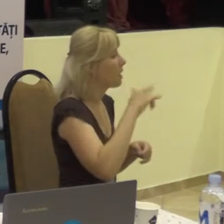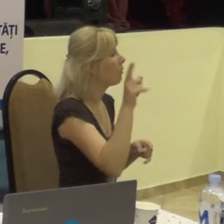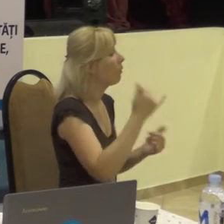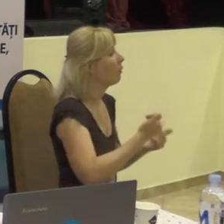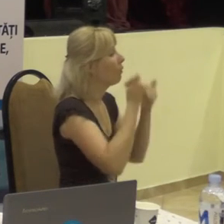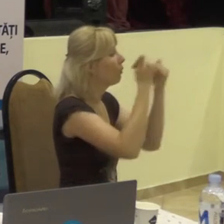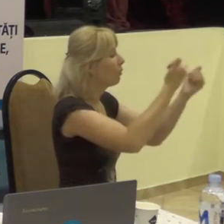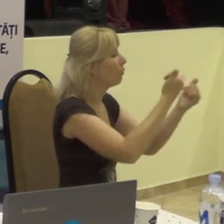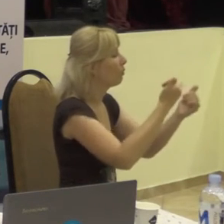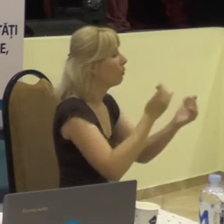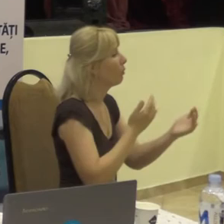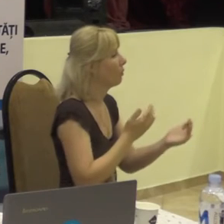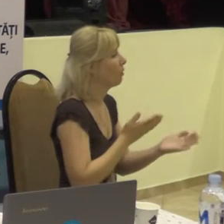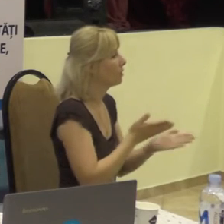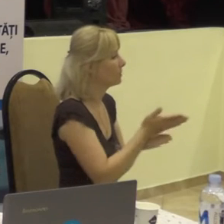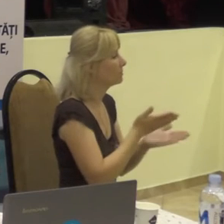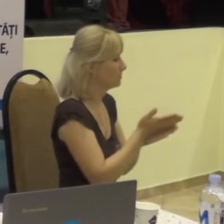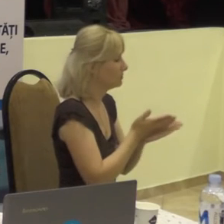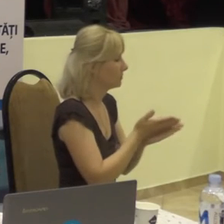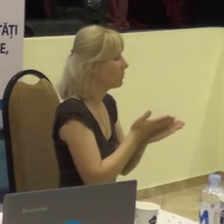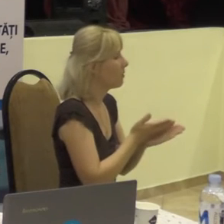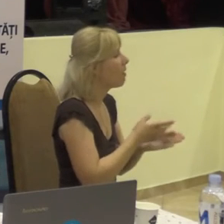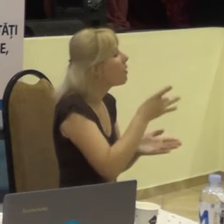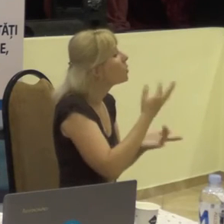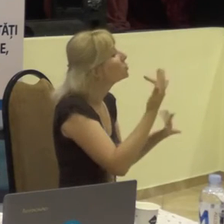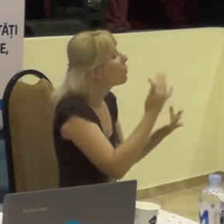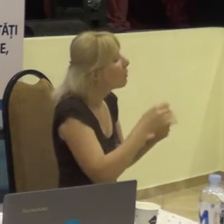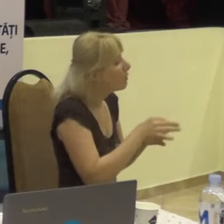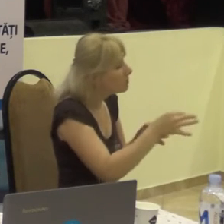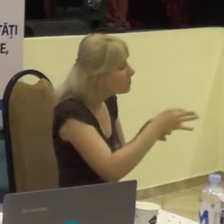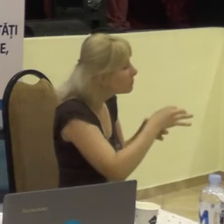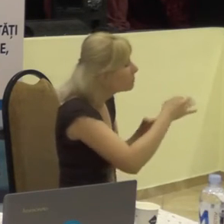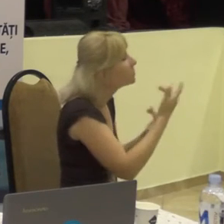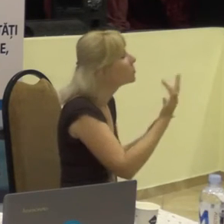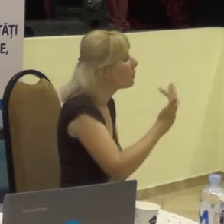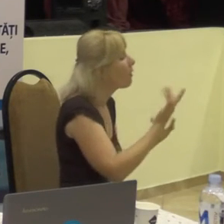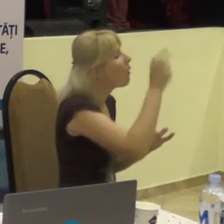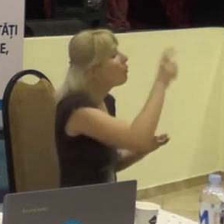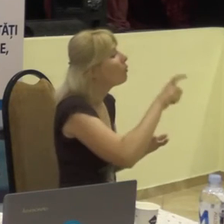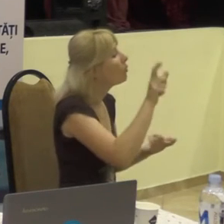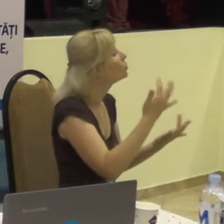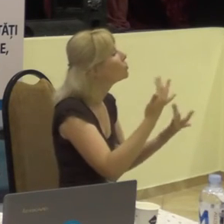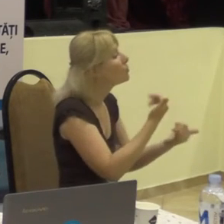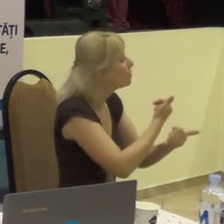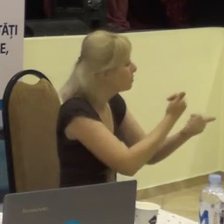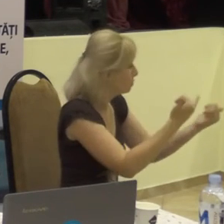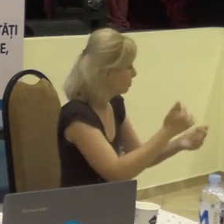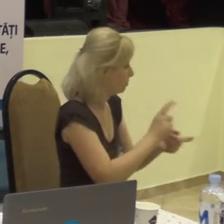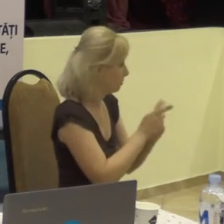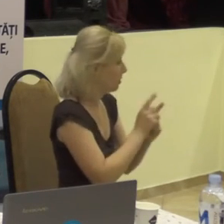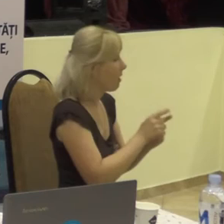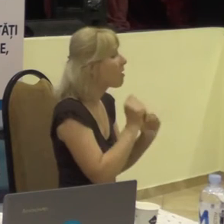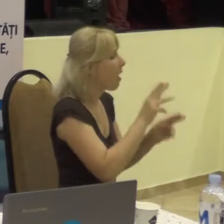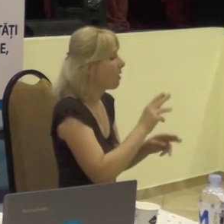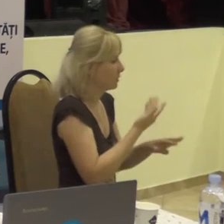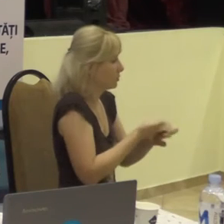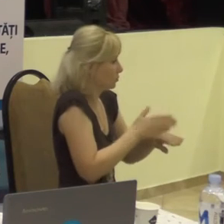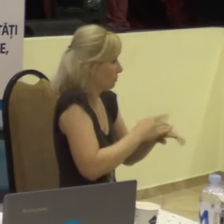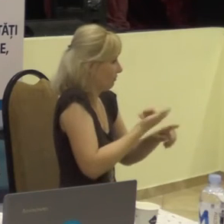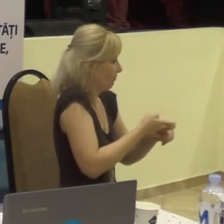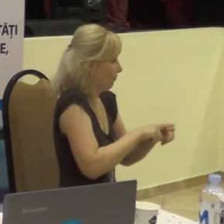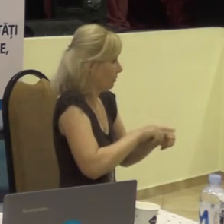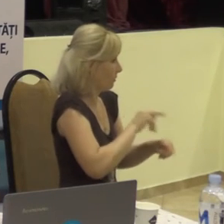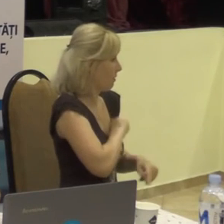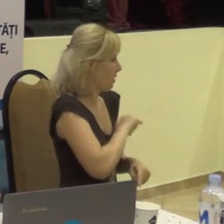servicii pentru câte raioane, pentru câte persoane și cât de dificil este acest lucru, dacă puteți